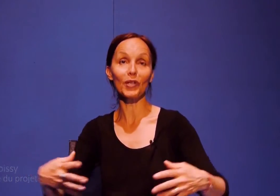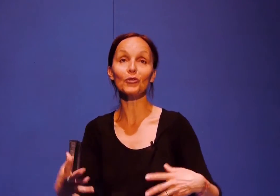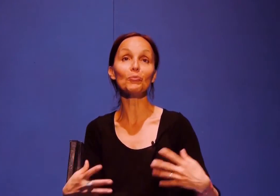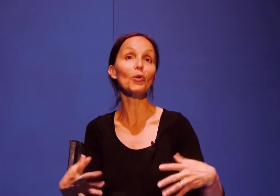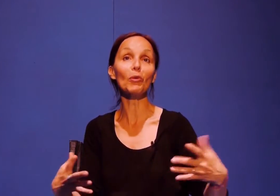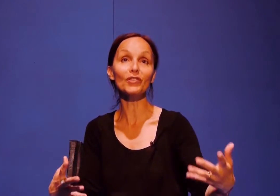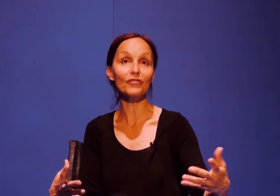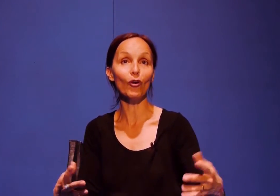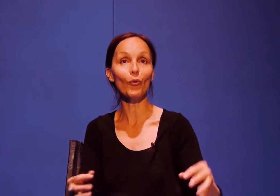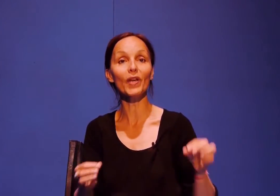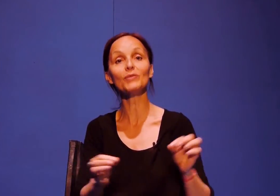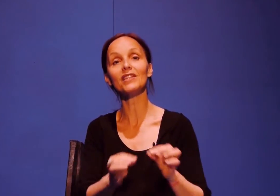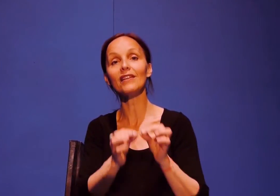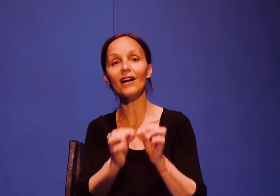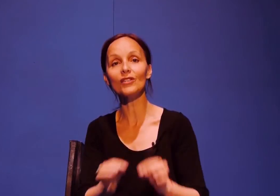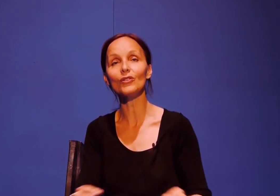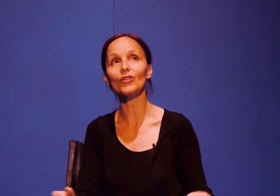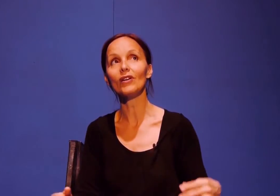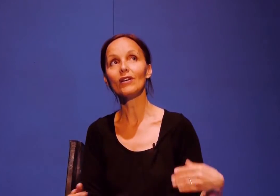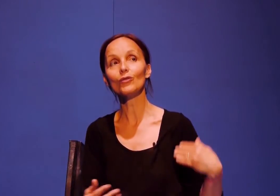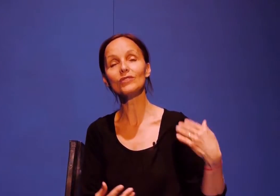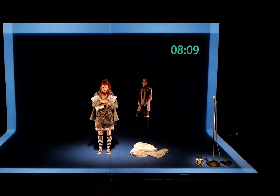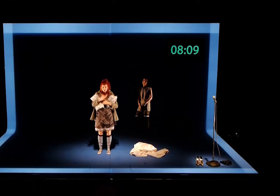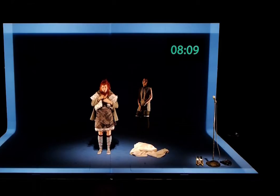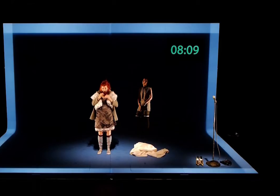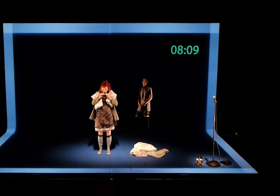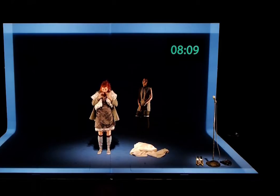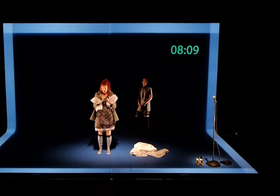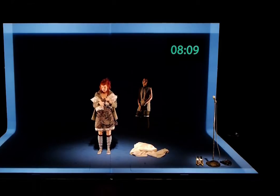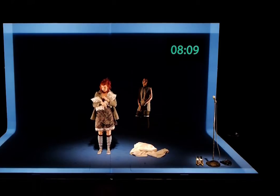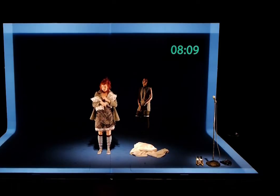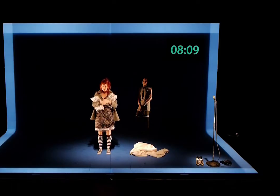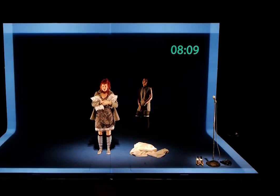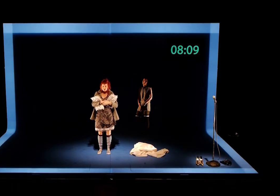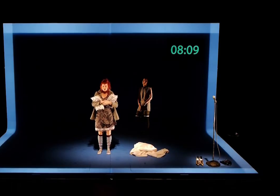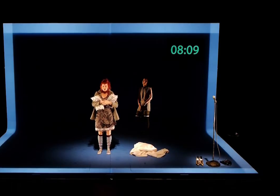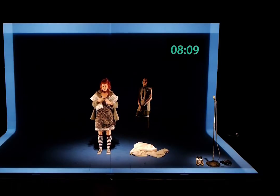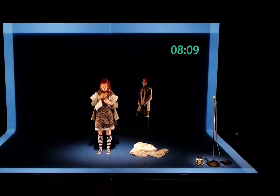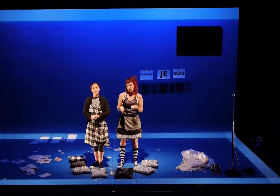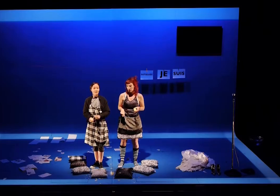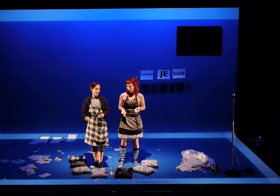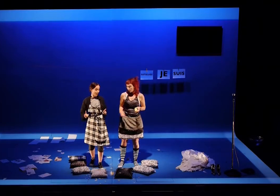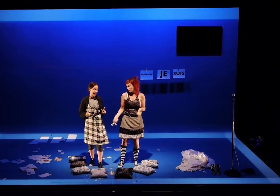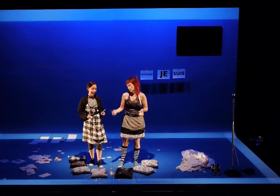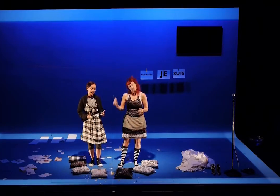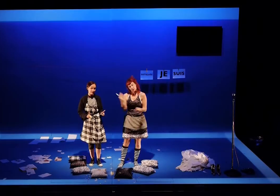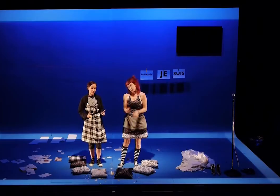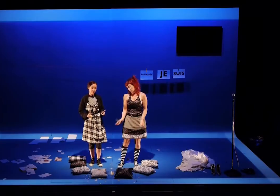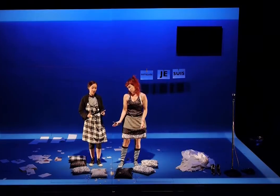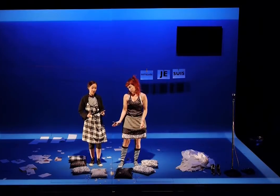plein de moments différents, même s'il y a une continuité qui va du matin au soir. Ce projet, il s'est pensé